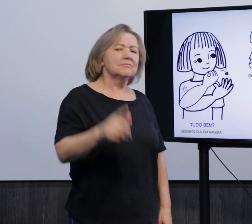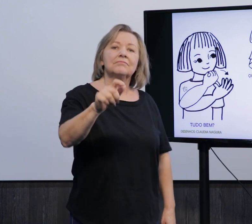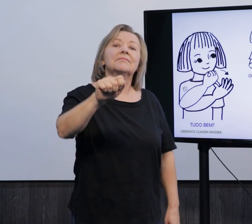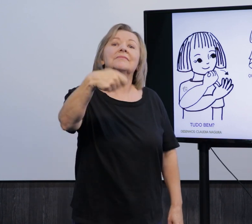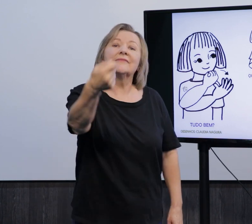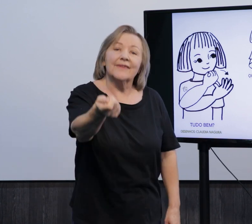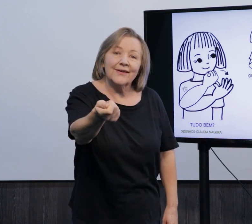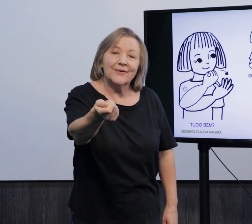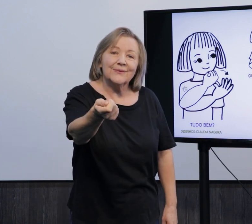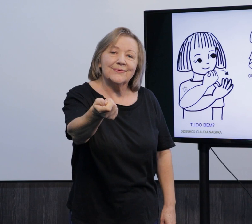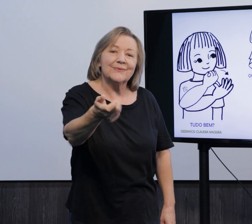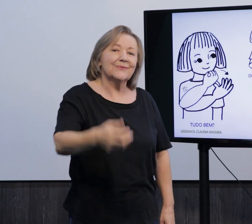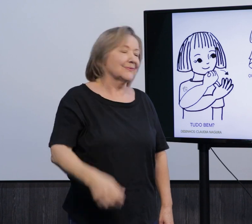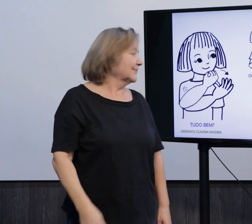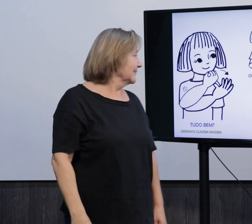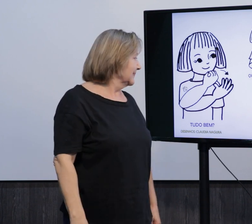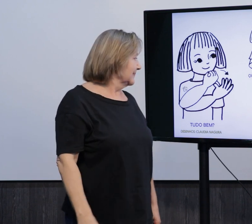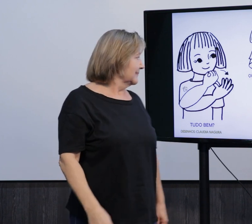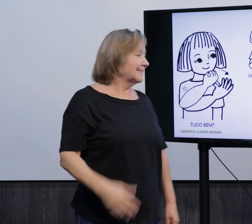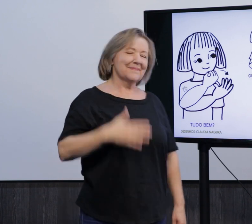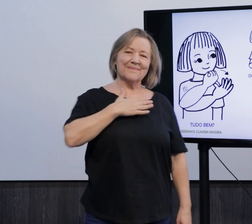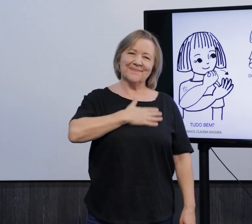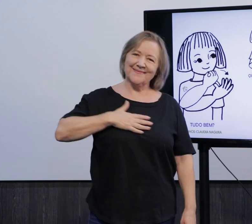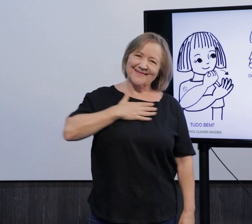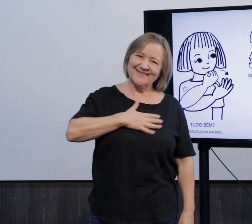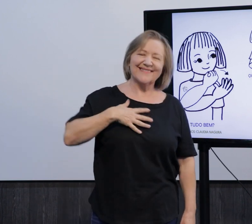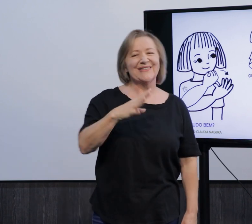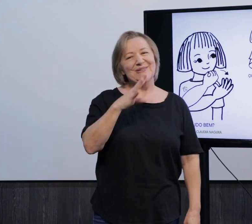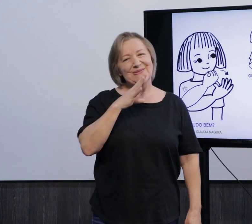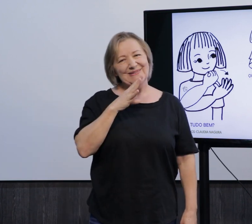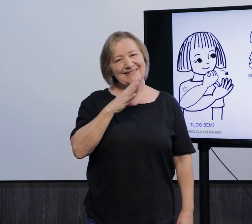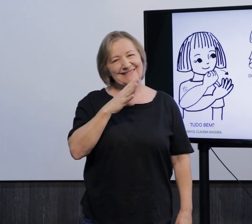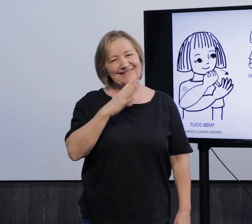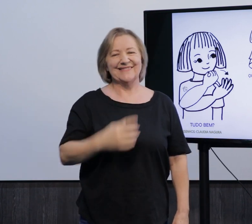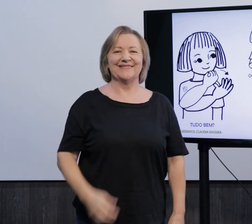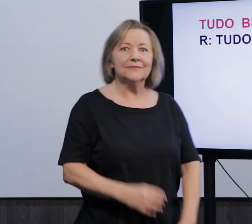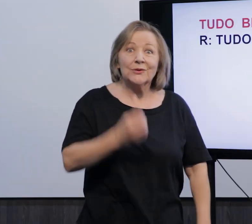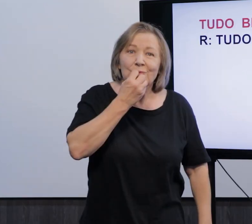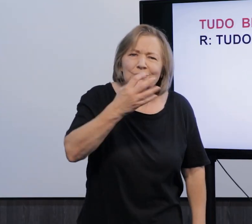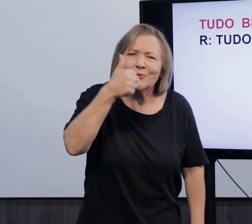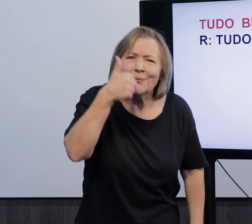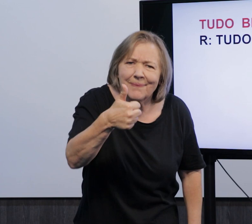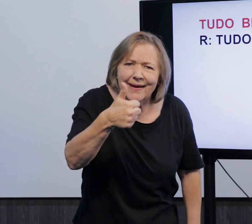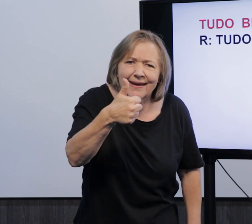Qual o seu sinal? Prazer em te conhecer, tudo bem?